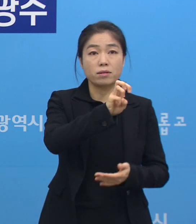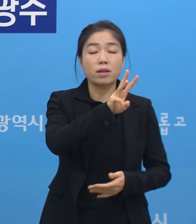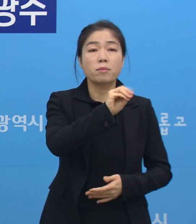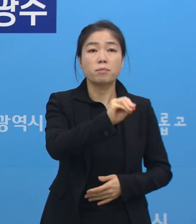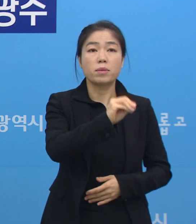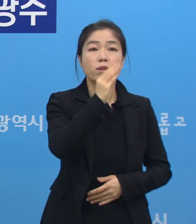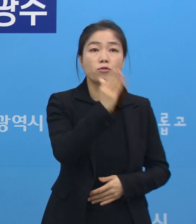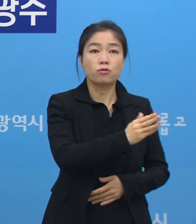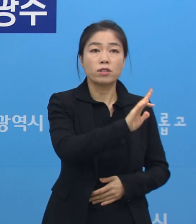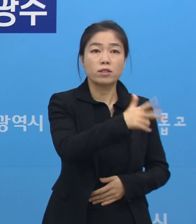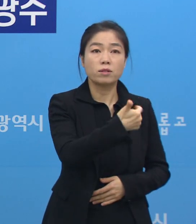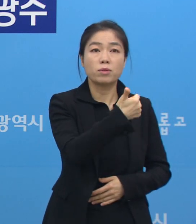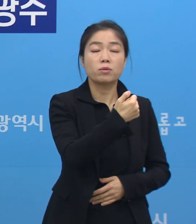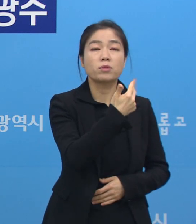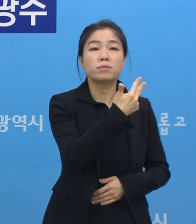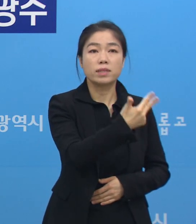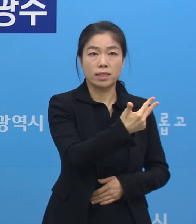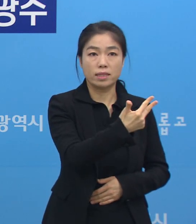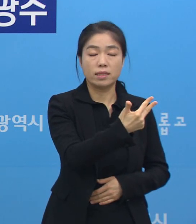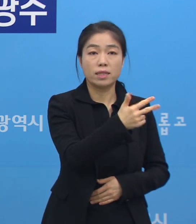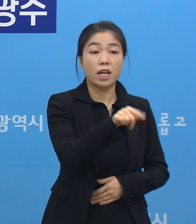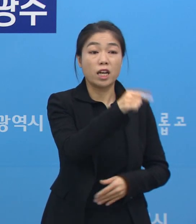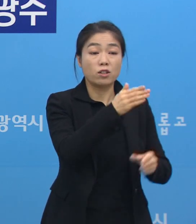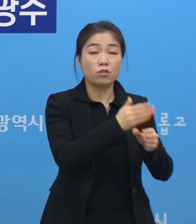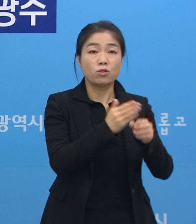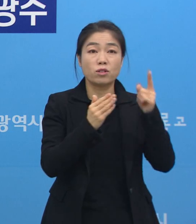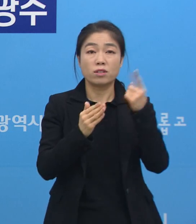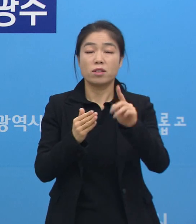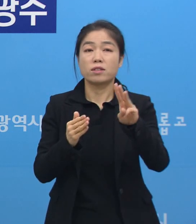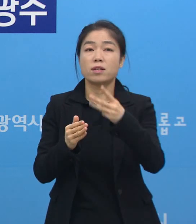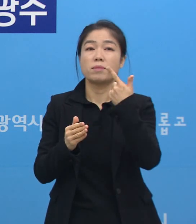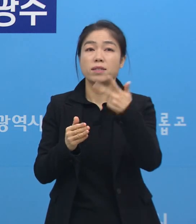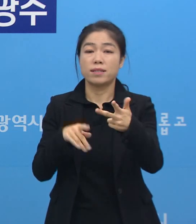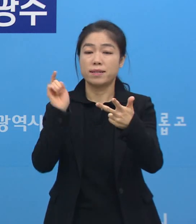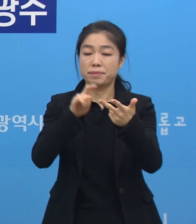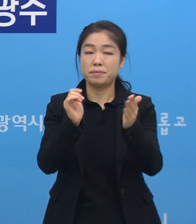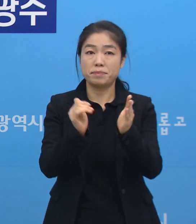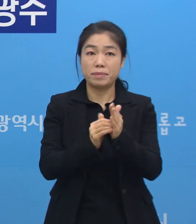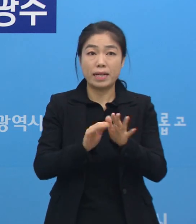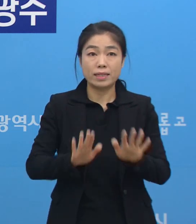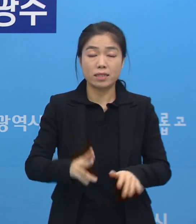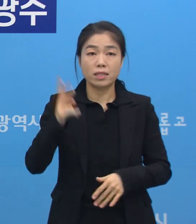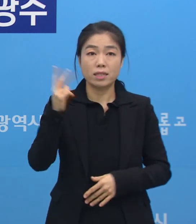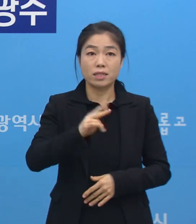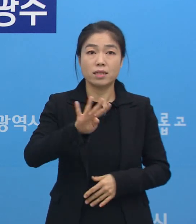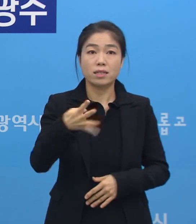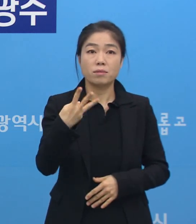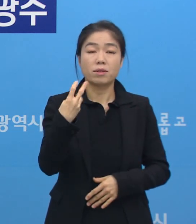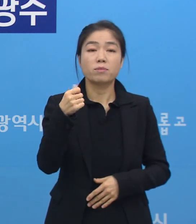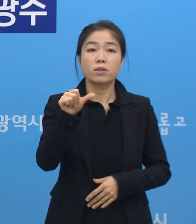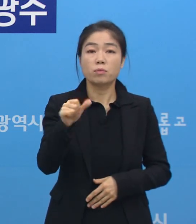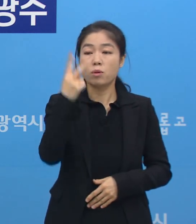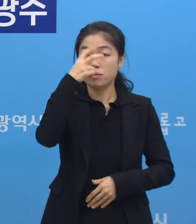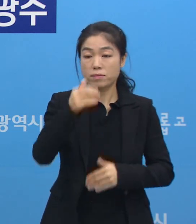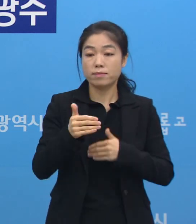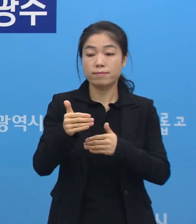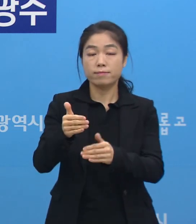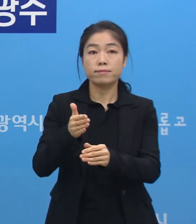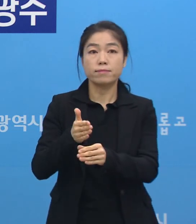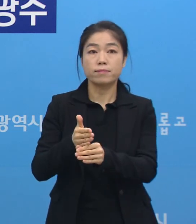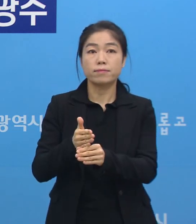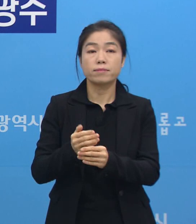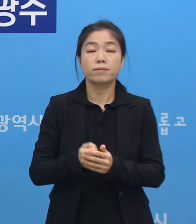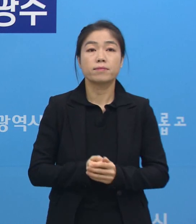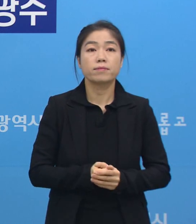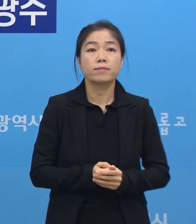33만 9,757건입니다. 이 중 1,307건 양성이고 현재 2,435건은 검사 진행 중에 있습니다.